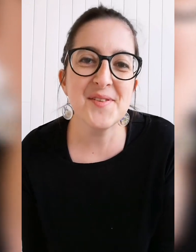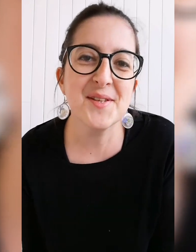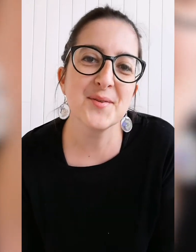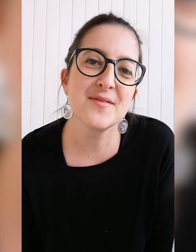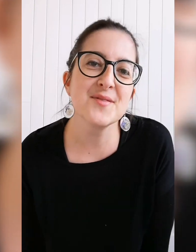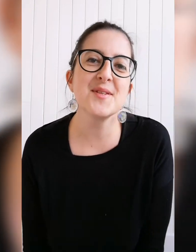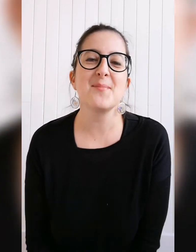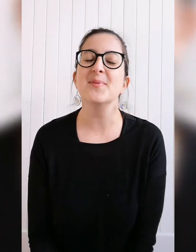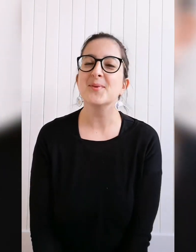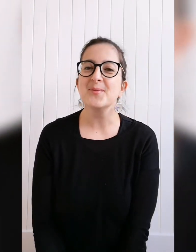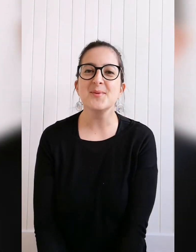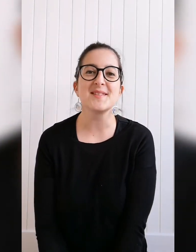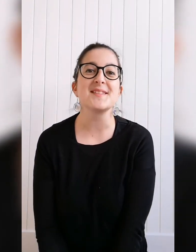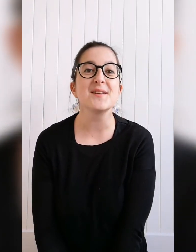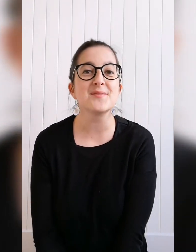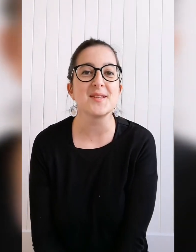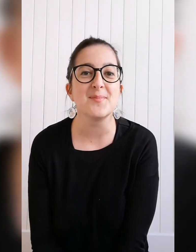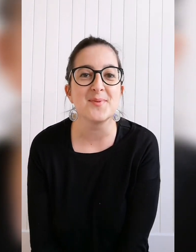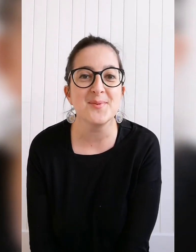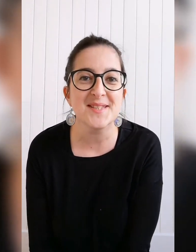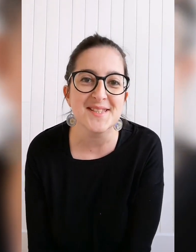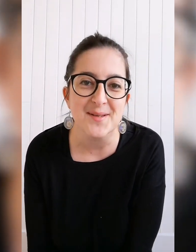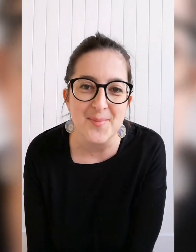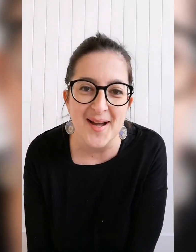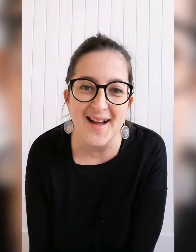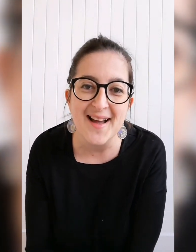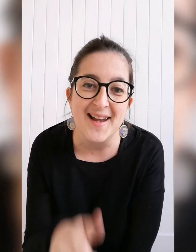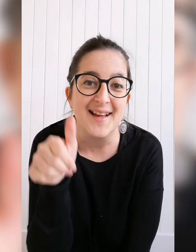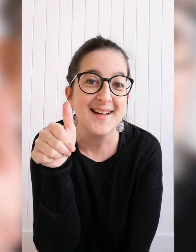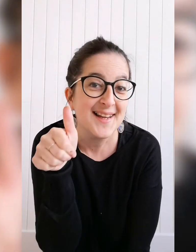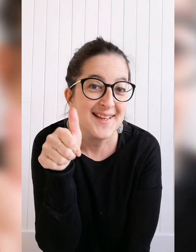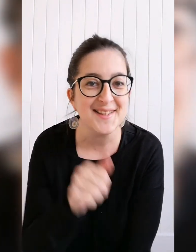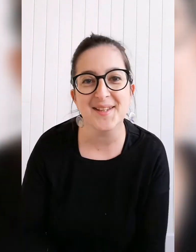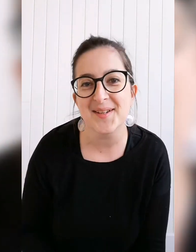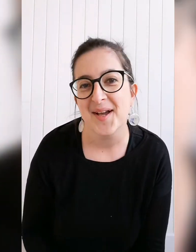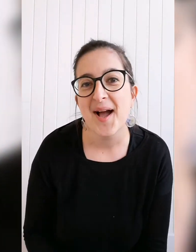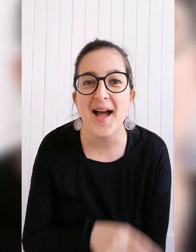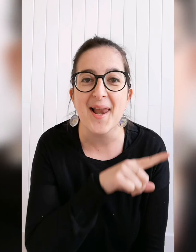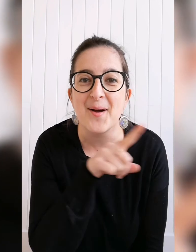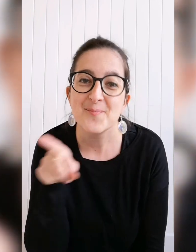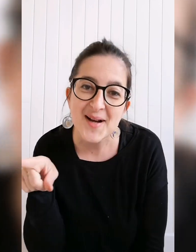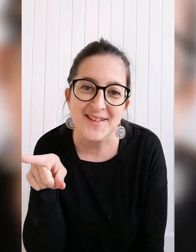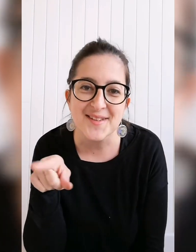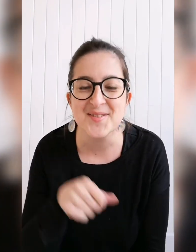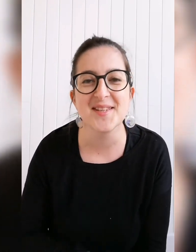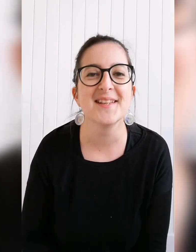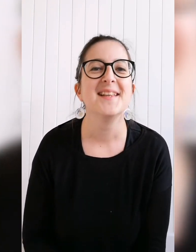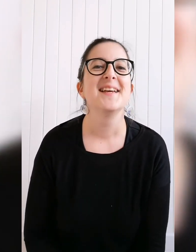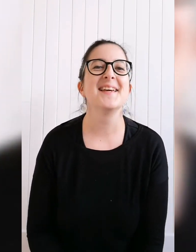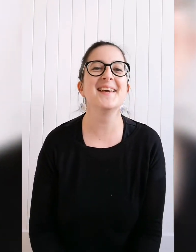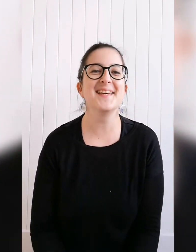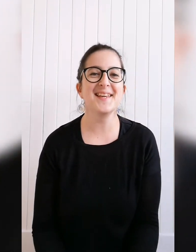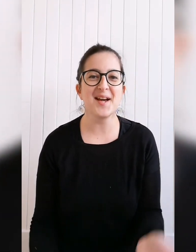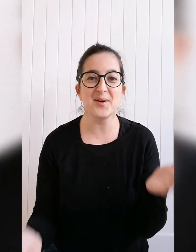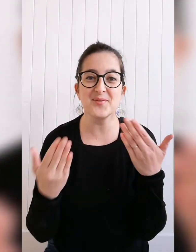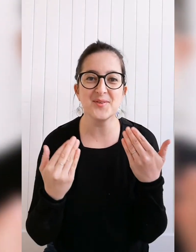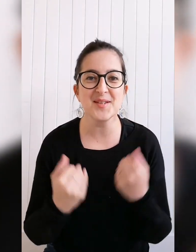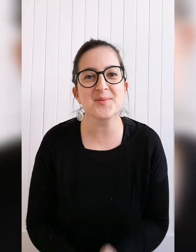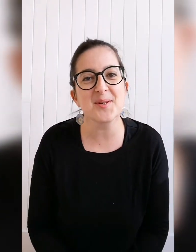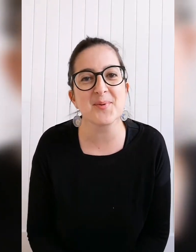vidéo vous a plu et si elle vous a plu n'hésitez pas à liker à la partager et à revenir sur les